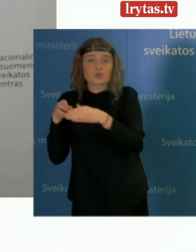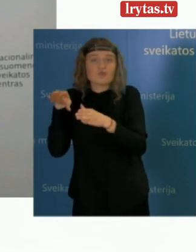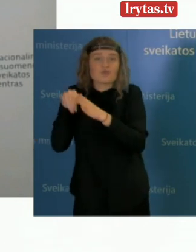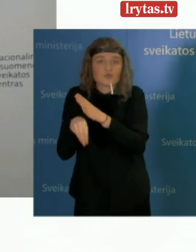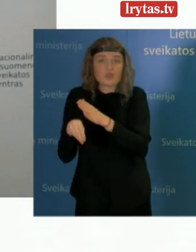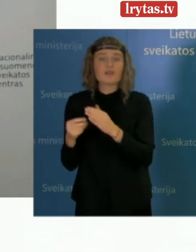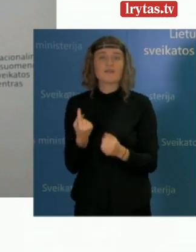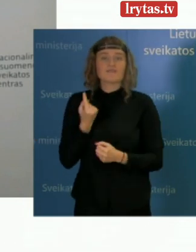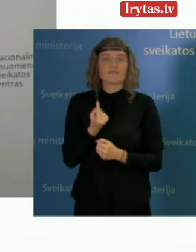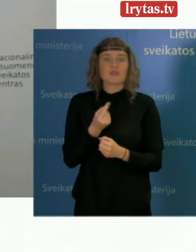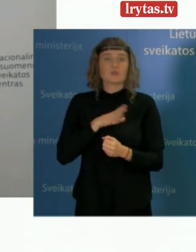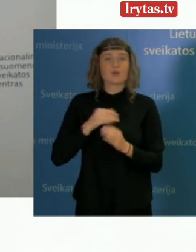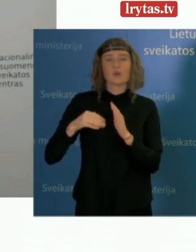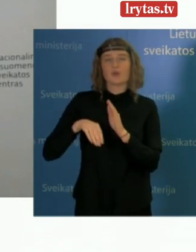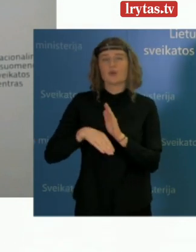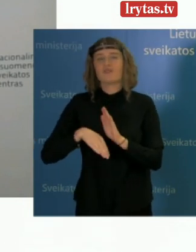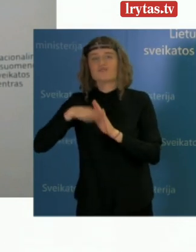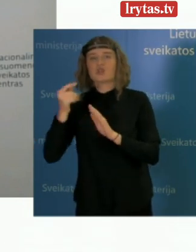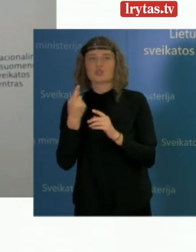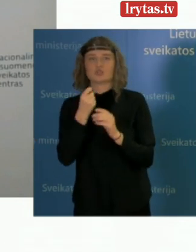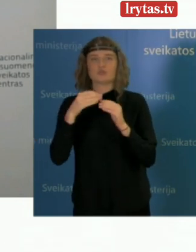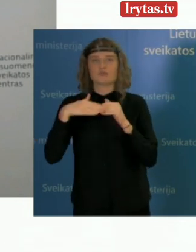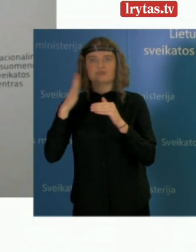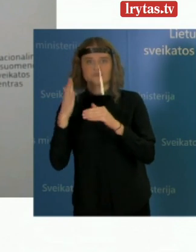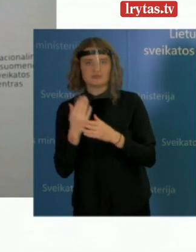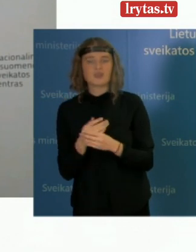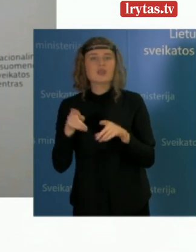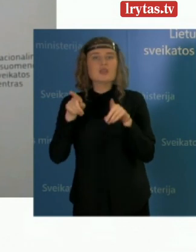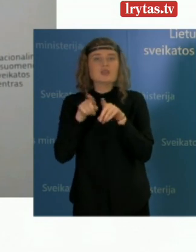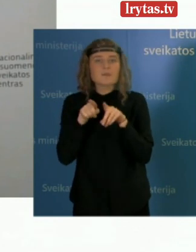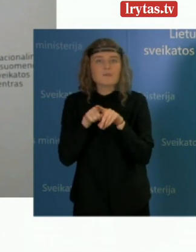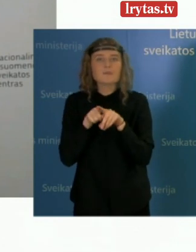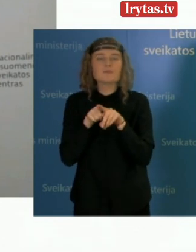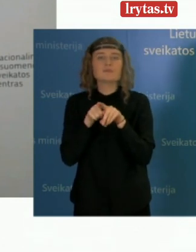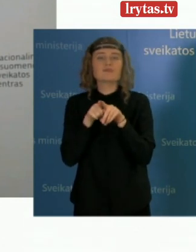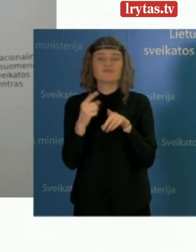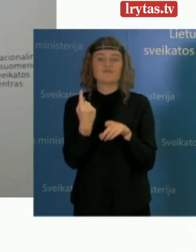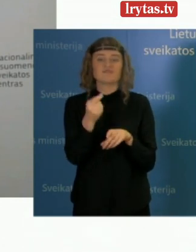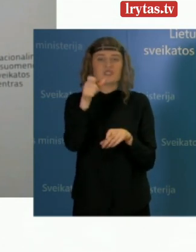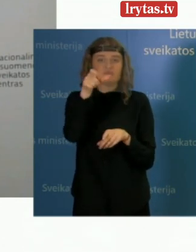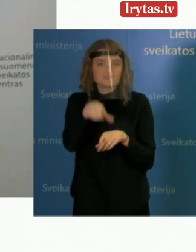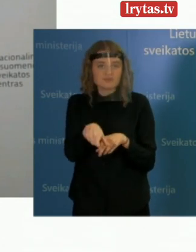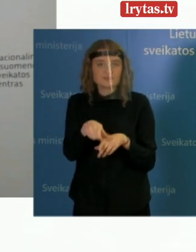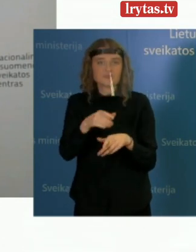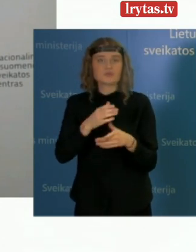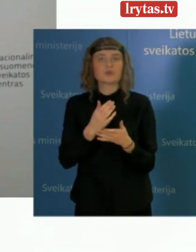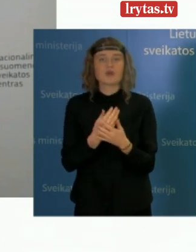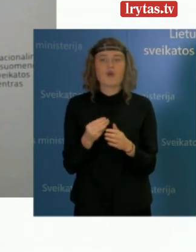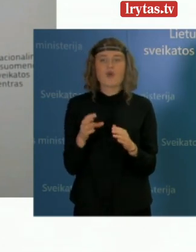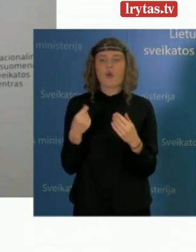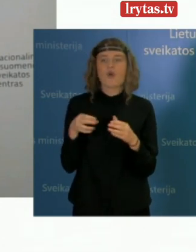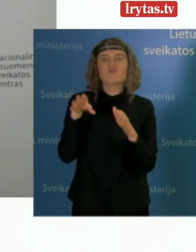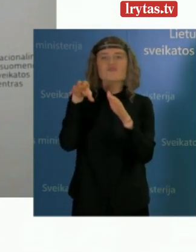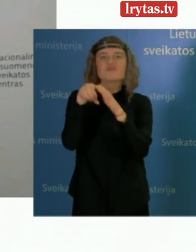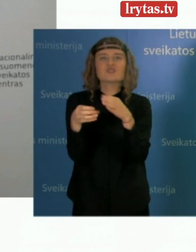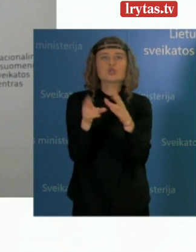vienas asmo buvo vyresnis nei šimto metų, na ir turime vieną asmenį, kuris pagal amžių nepriklauso rizikos grupį, tai